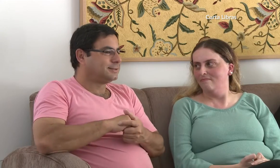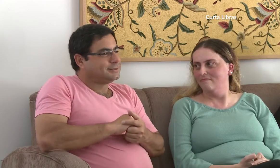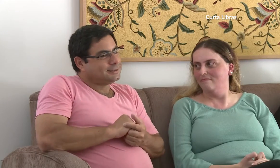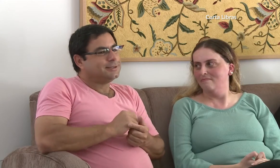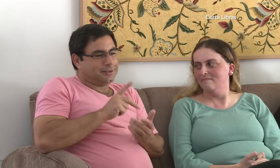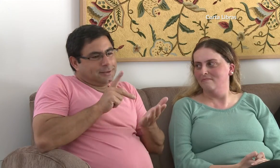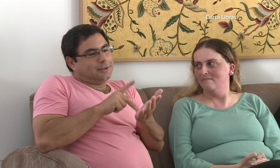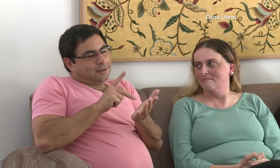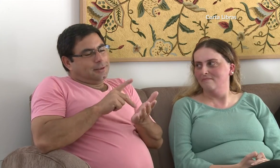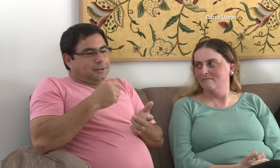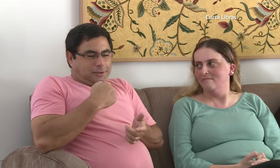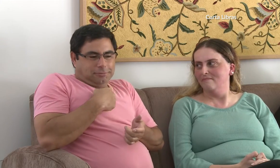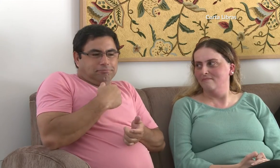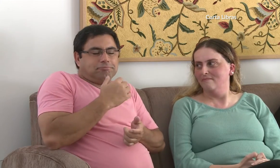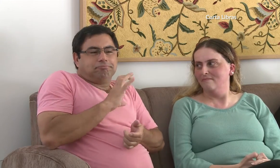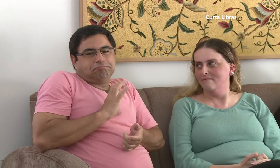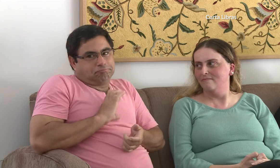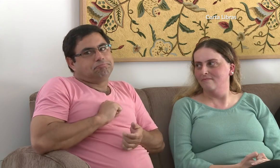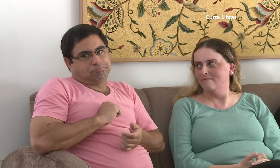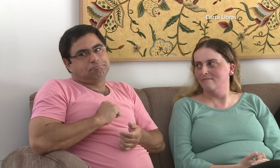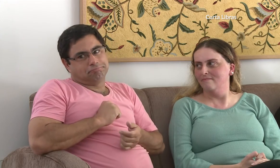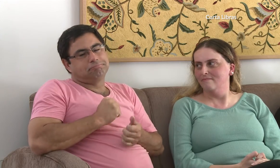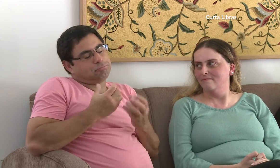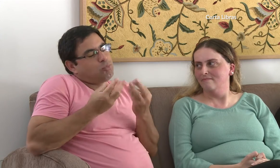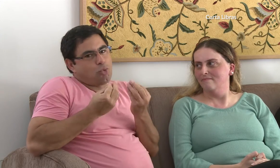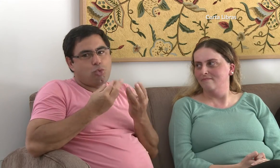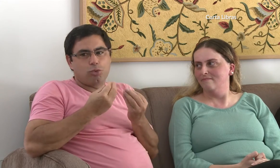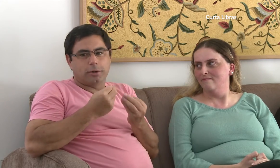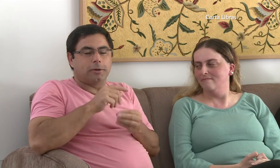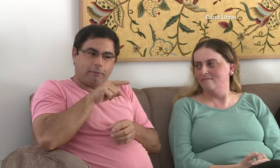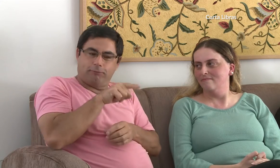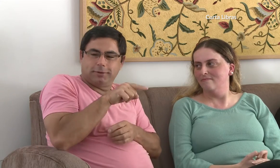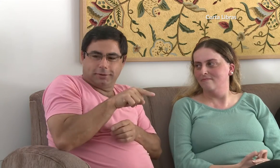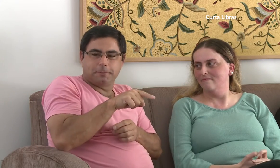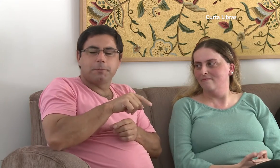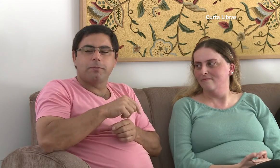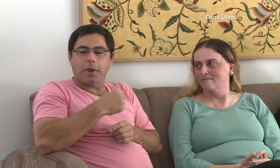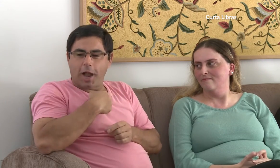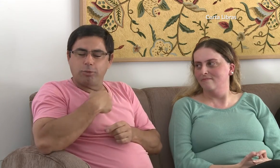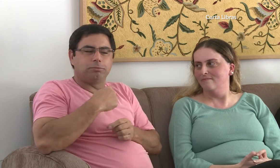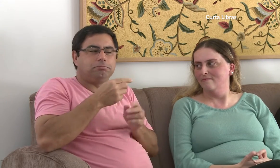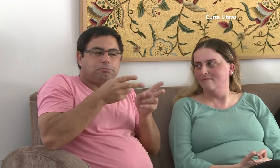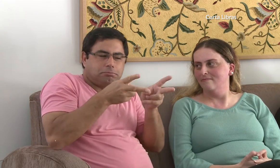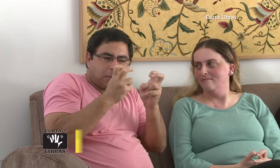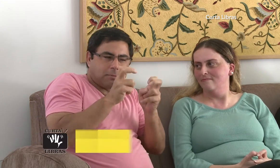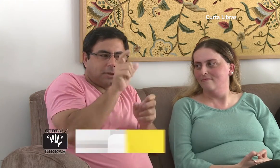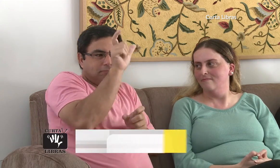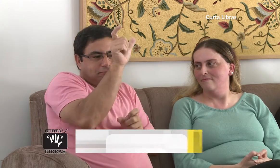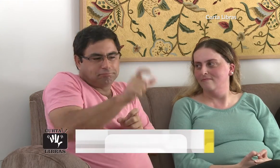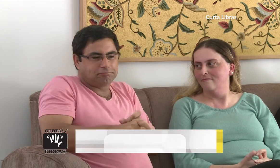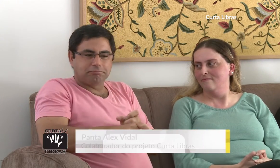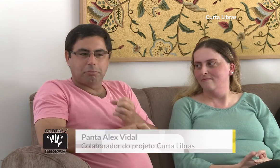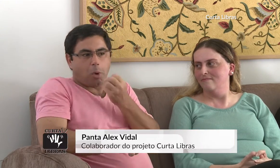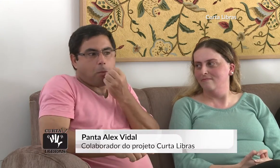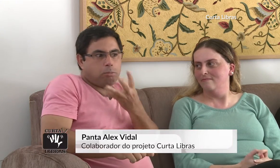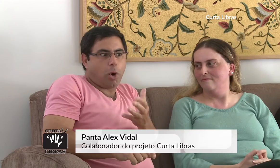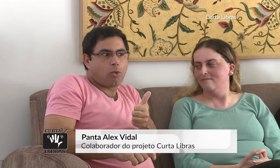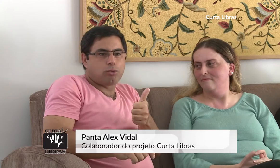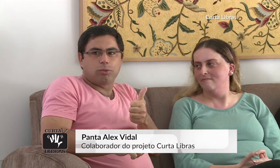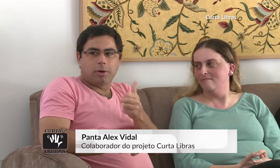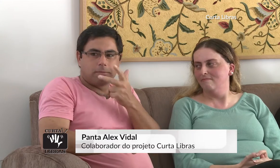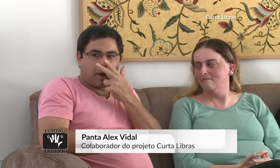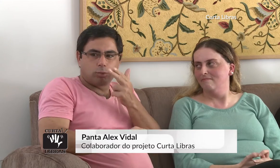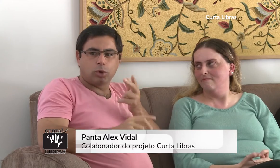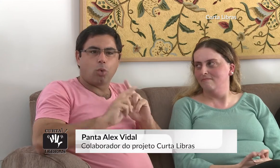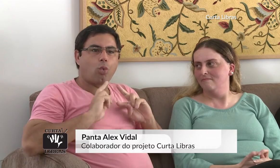É verdade. Eu gostei muito dela. Percebi que ela era uma pessoa boa.